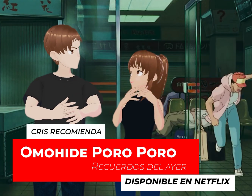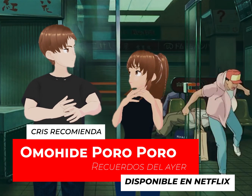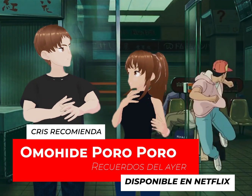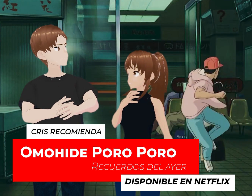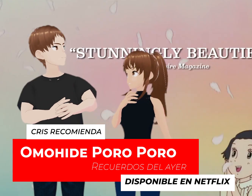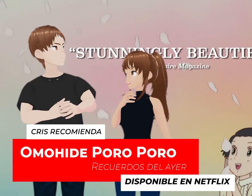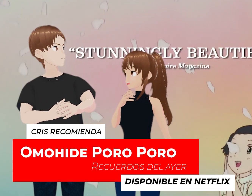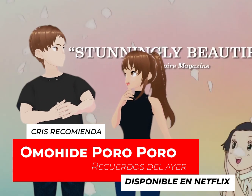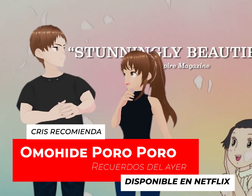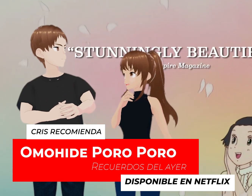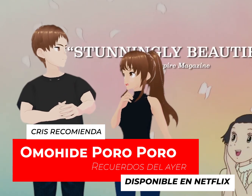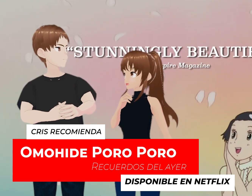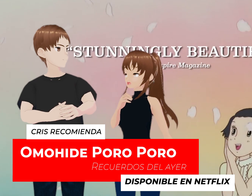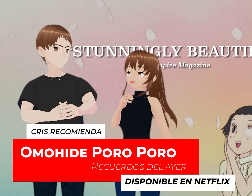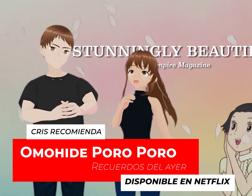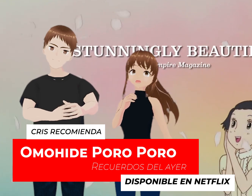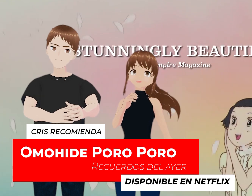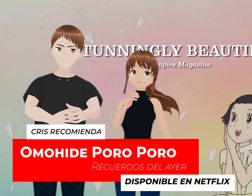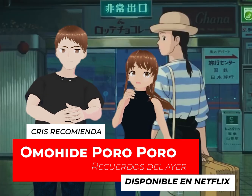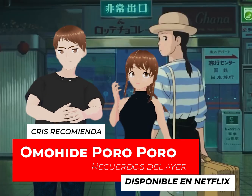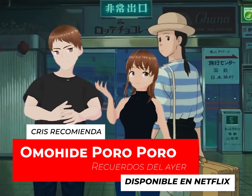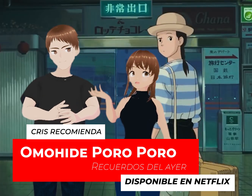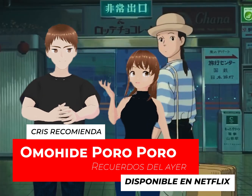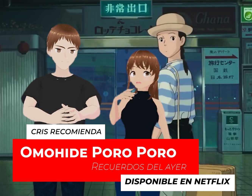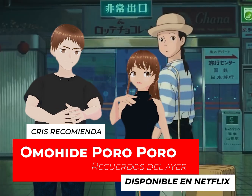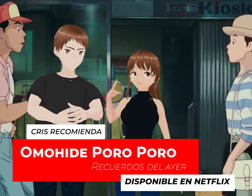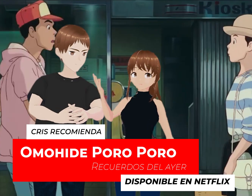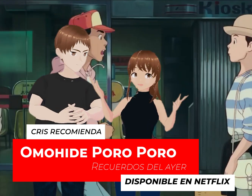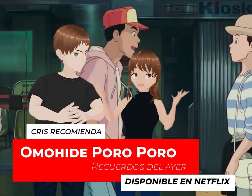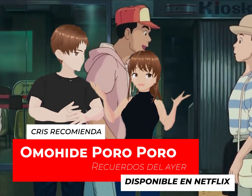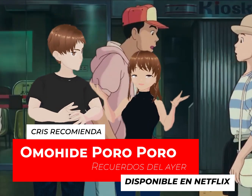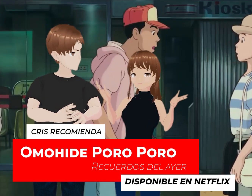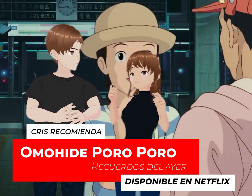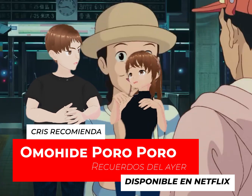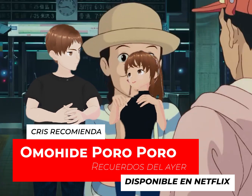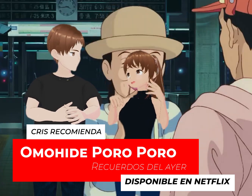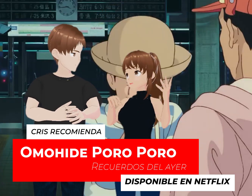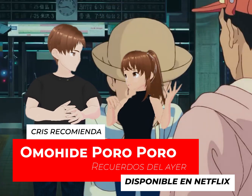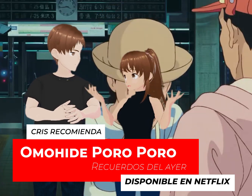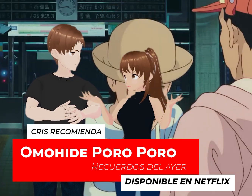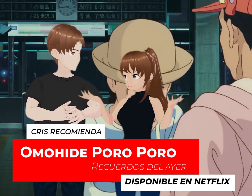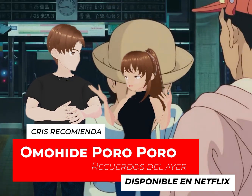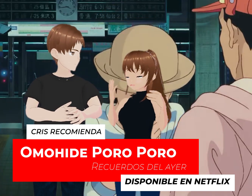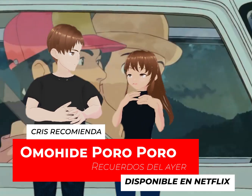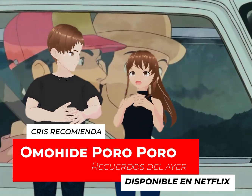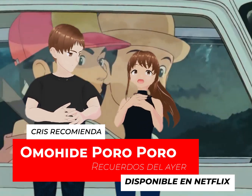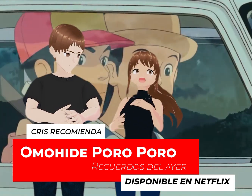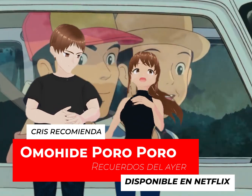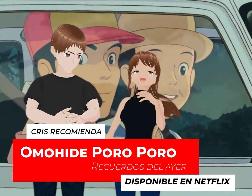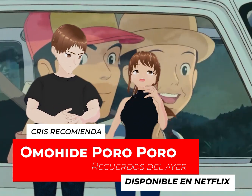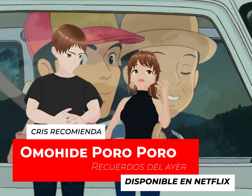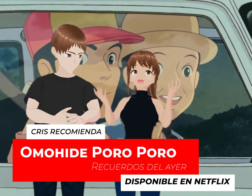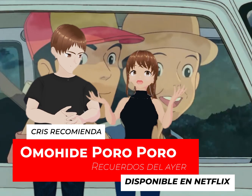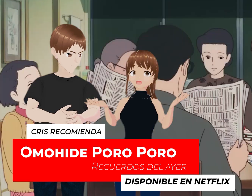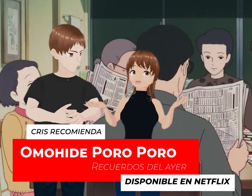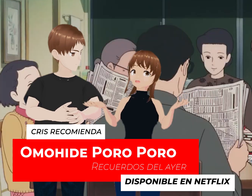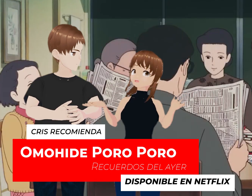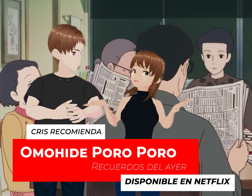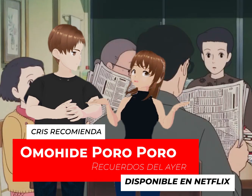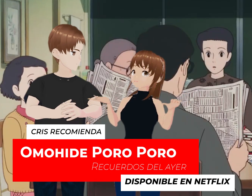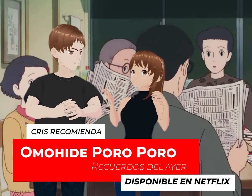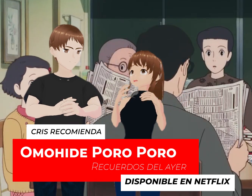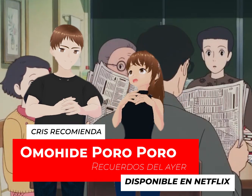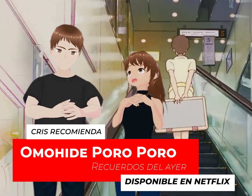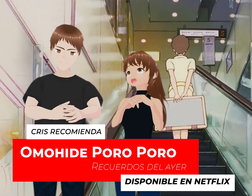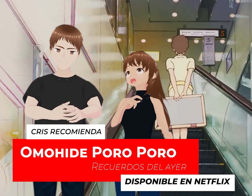Era una niña que no Bueno, es un ser humano peculiar Porque también de adulta es así Ella es originaria de